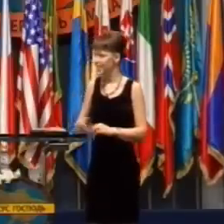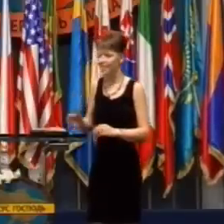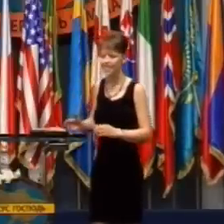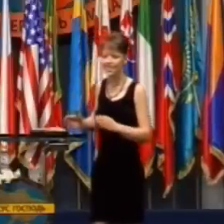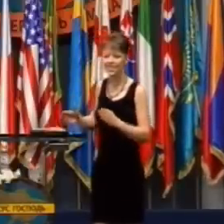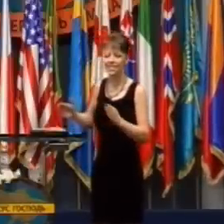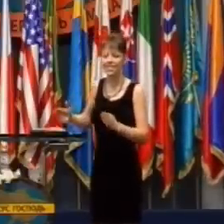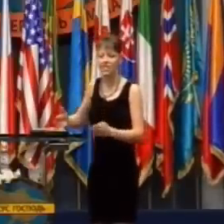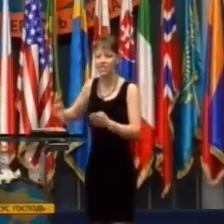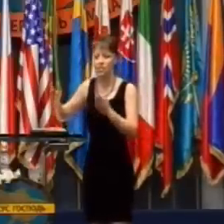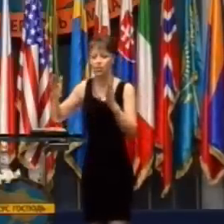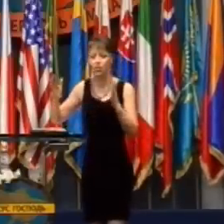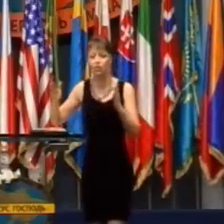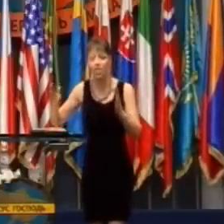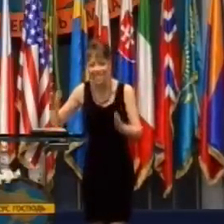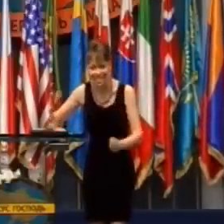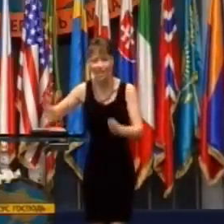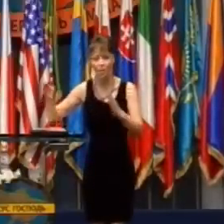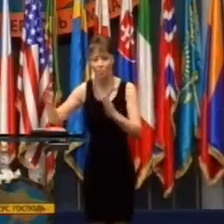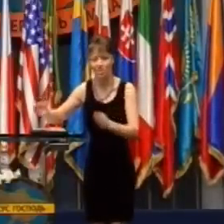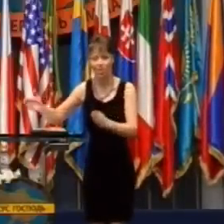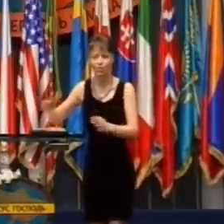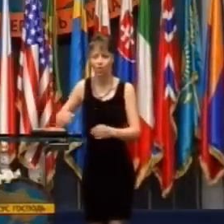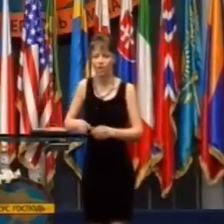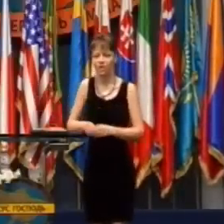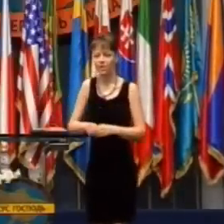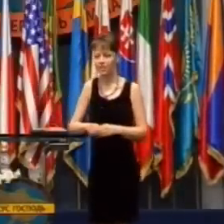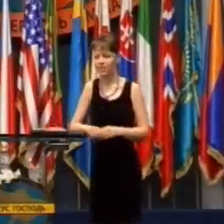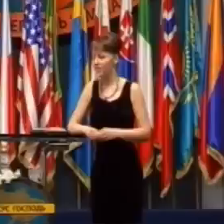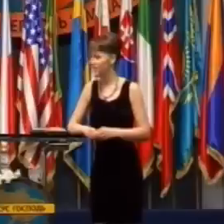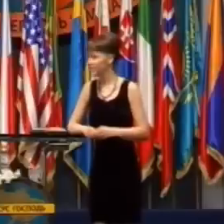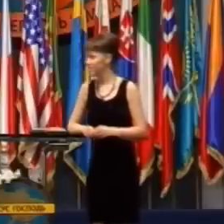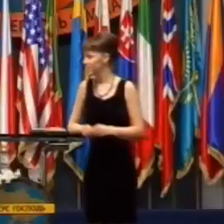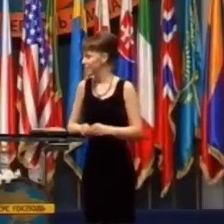ak budete robiť zo pár jednoduchých vecí.